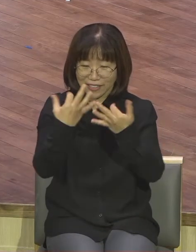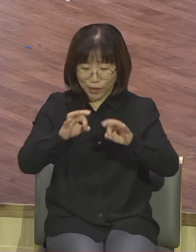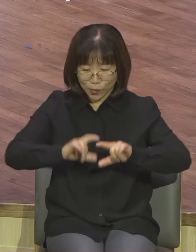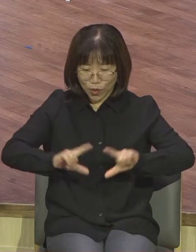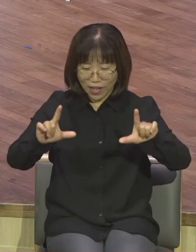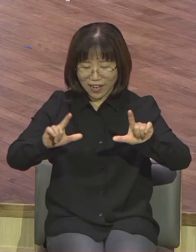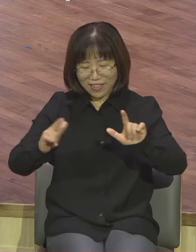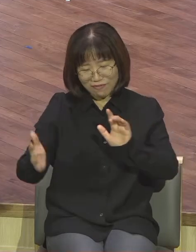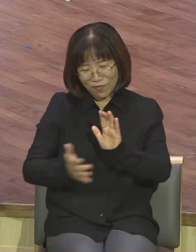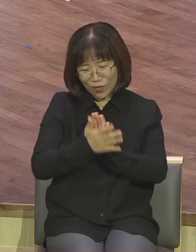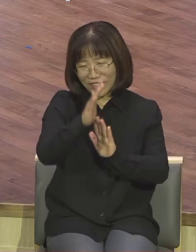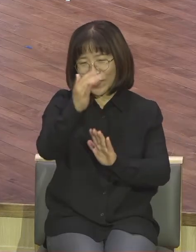저렇게 빛나는 건 안 되지만